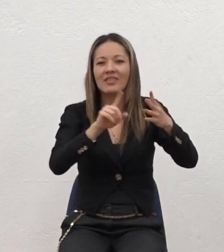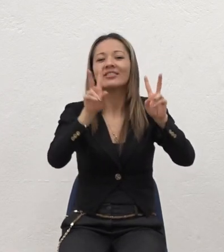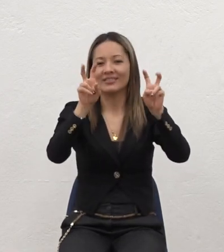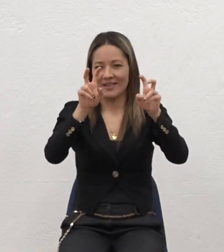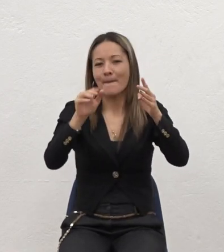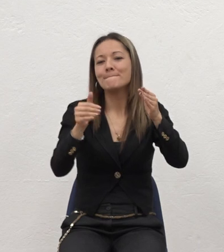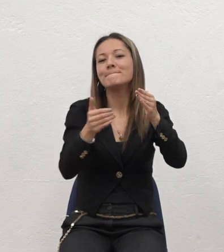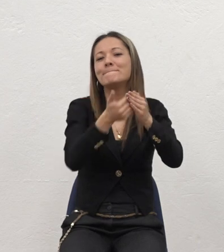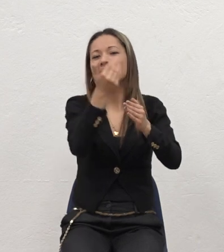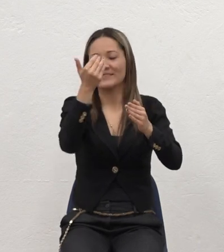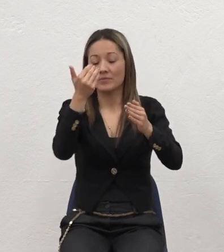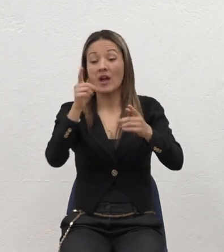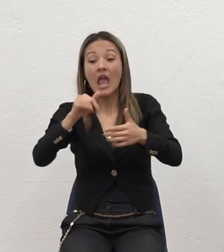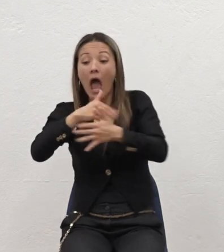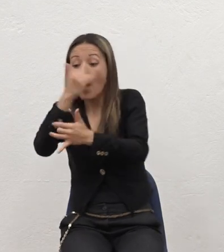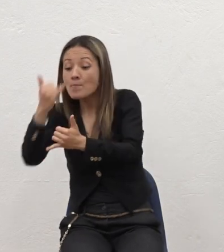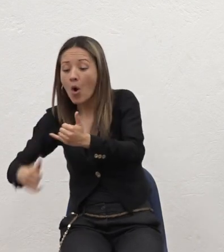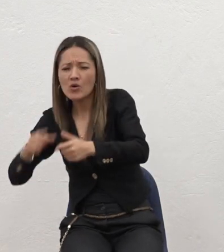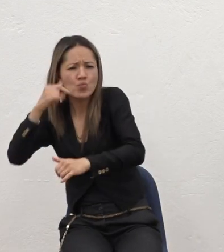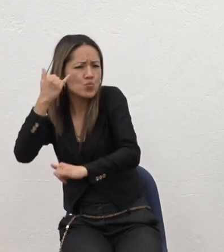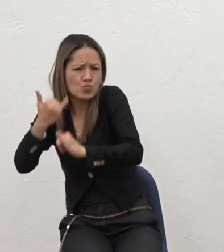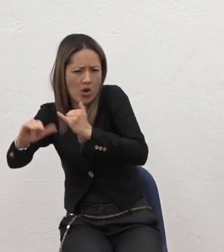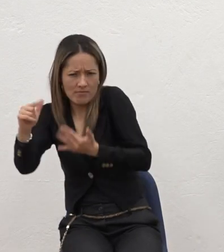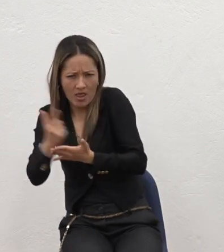Apocalipsis Es el último libro De la Biblia